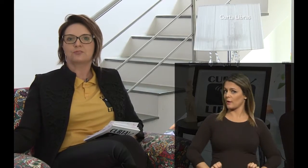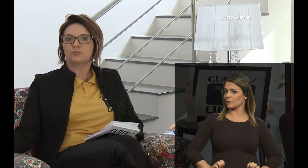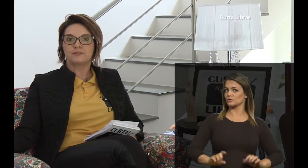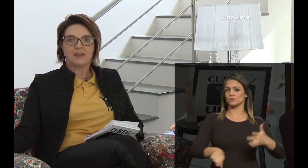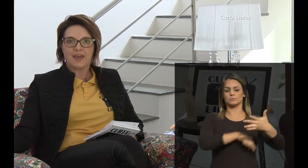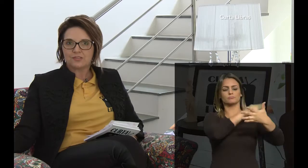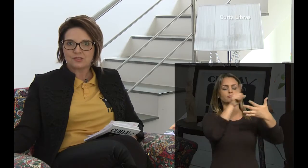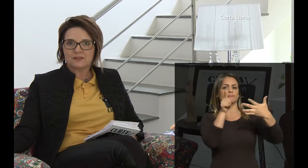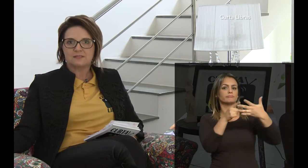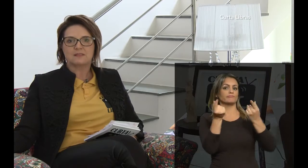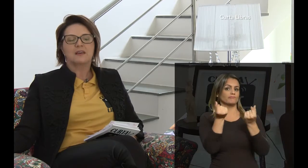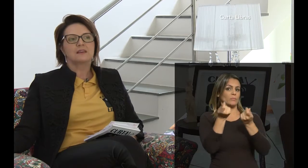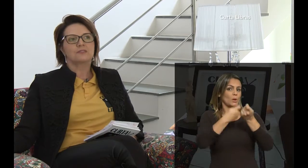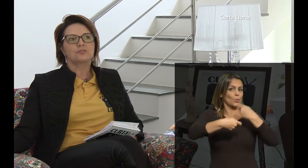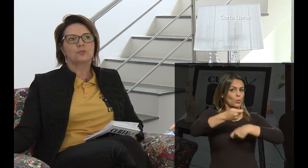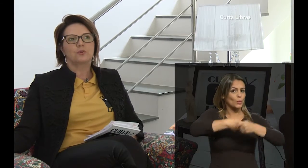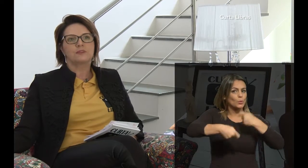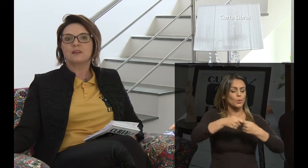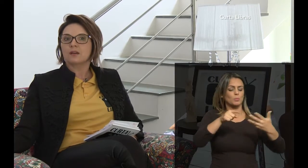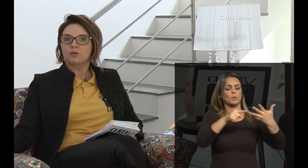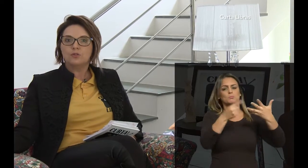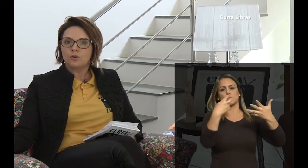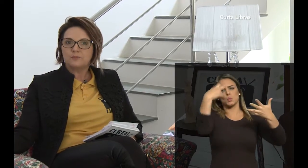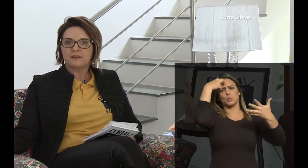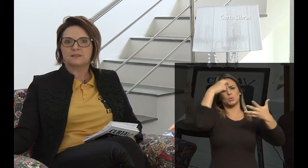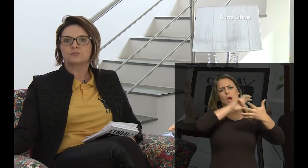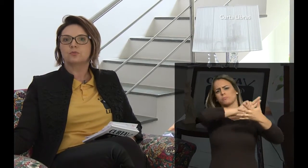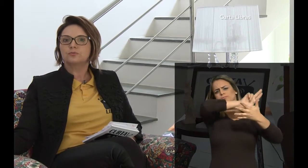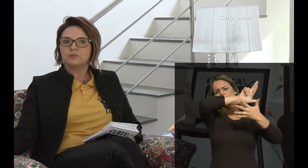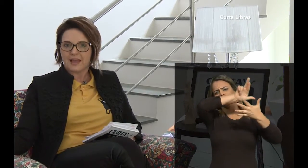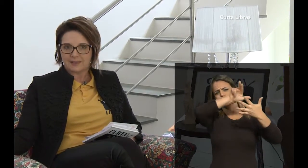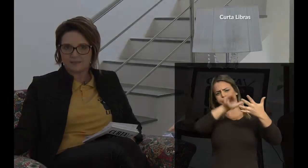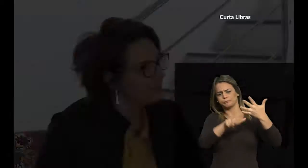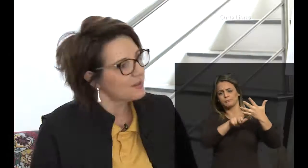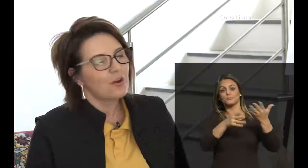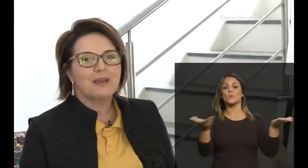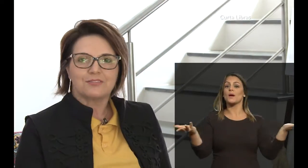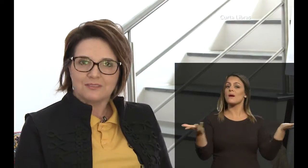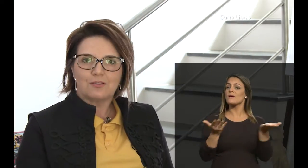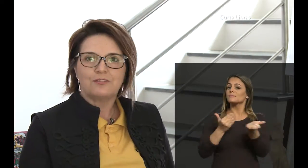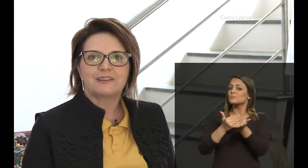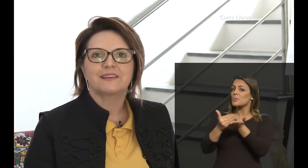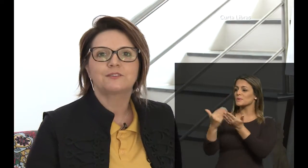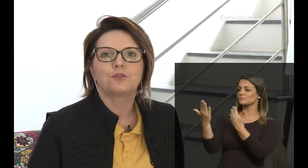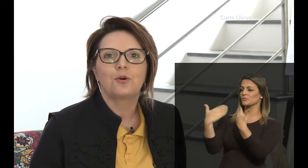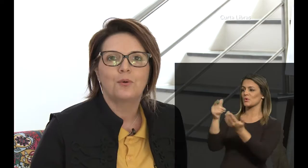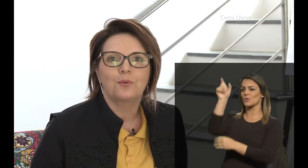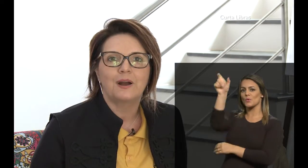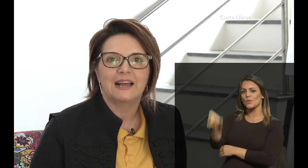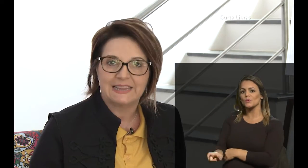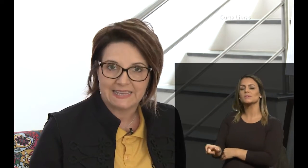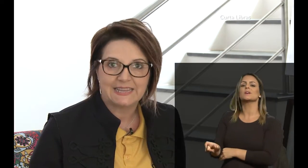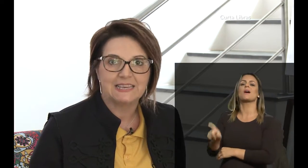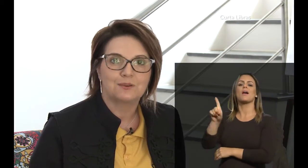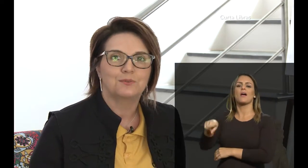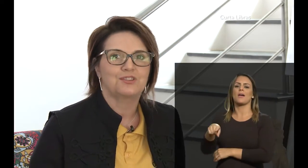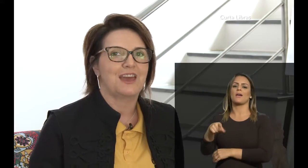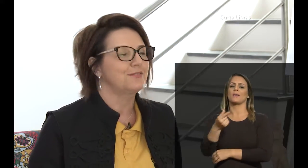questões éticas, questões econômicas, culturais. Começo então conversando com a Leda e com o Jefferson.